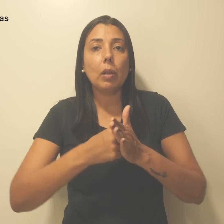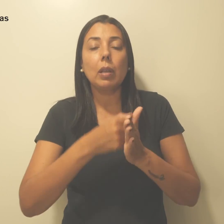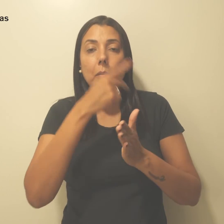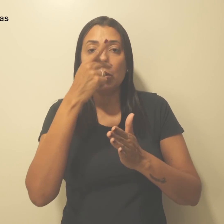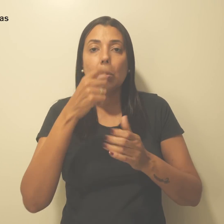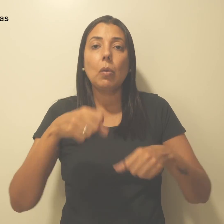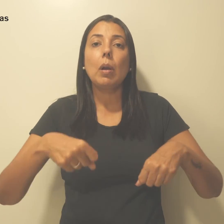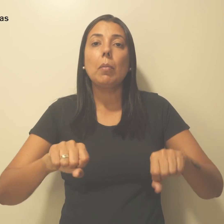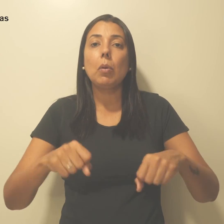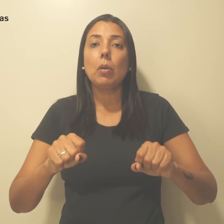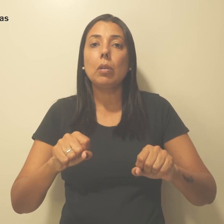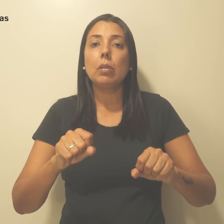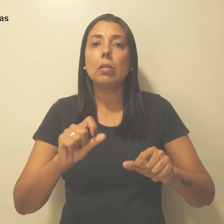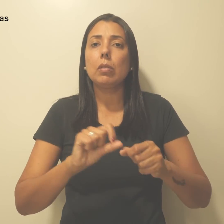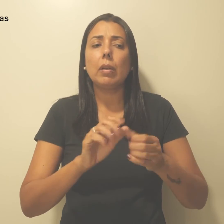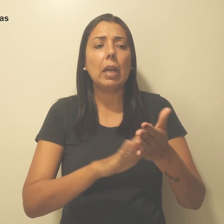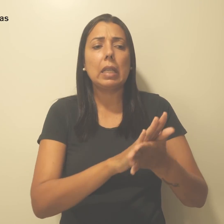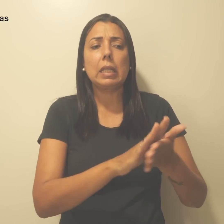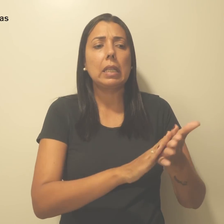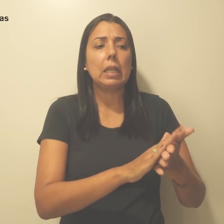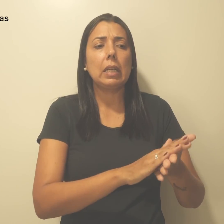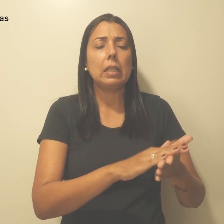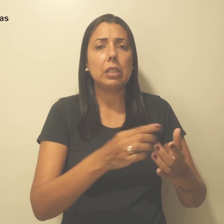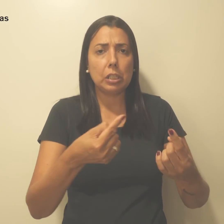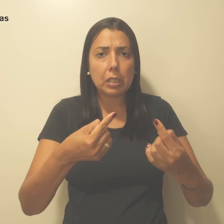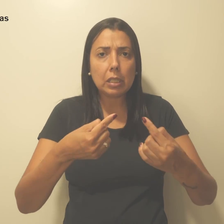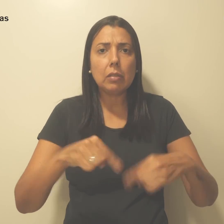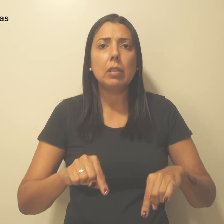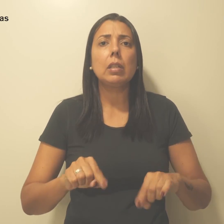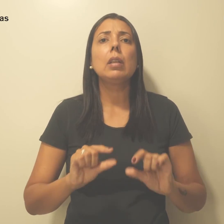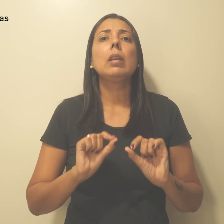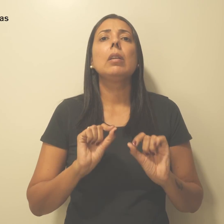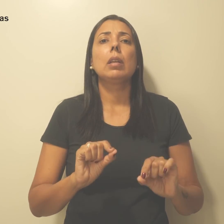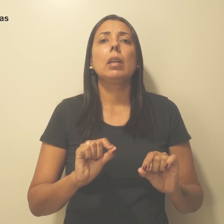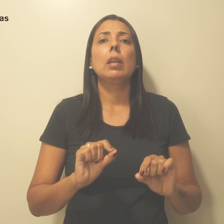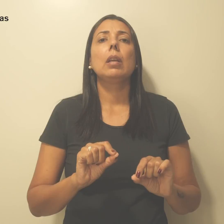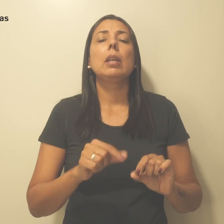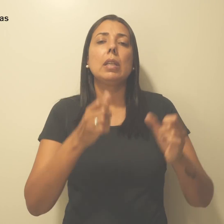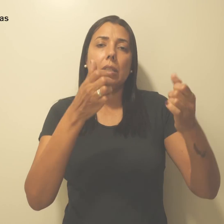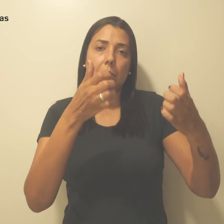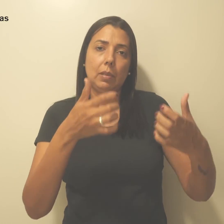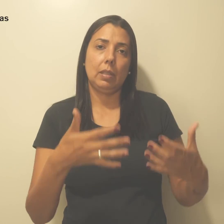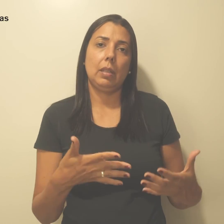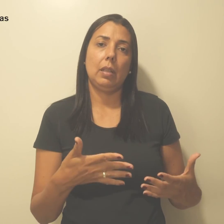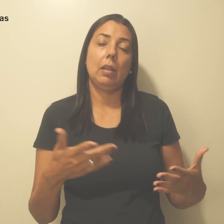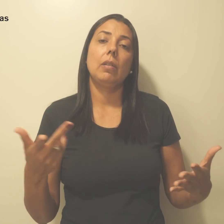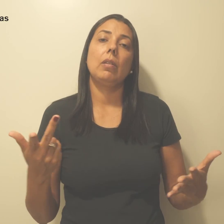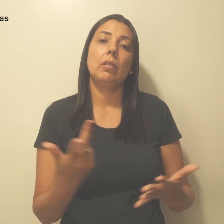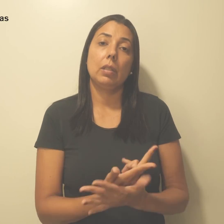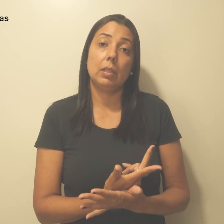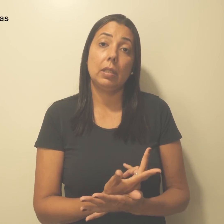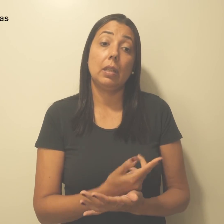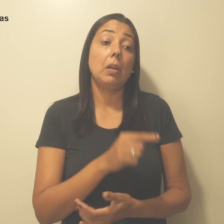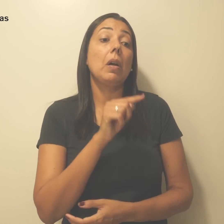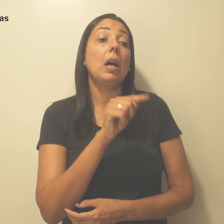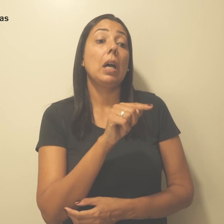sem dar a ele a chance de se defender e justificar o que aconteceu aí e ainda